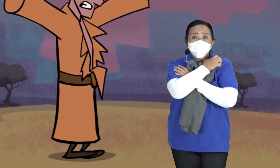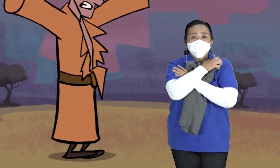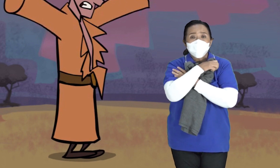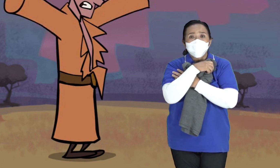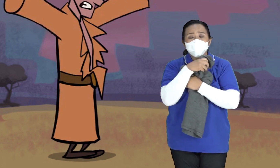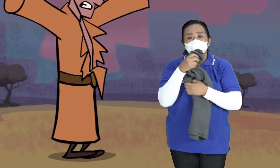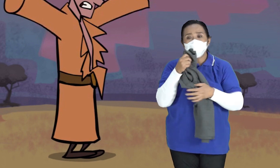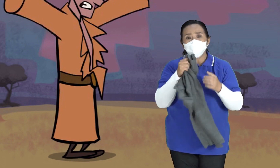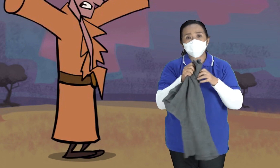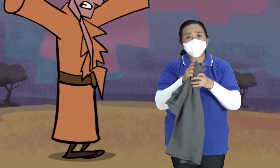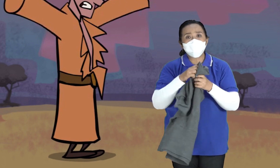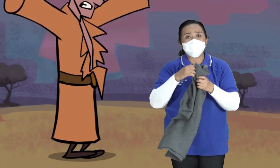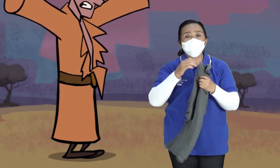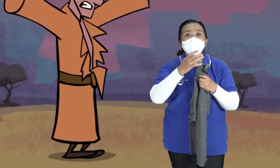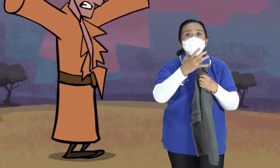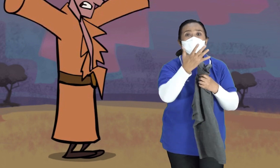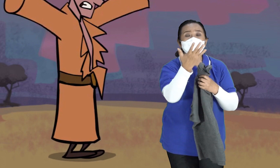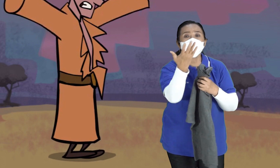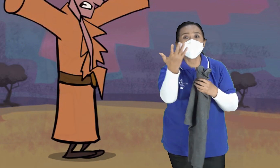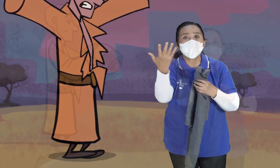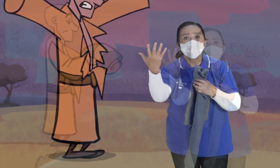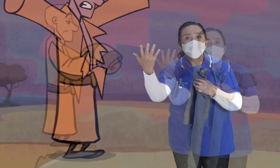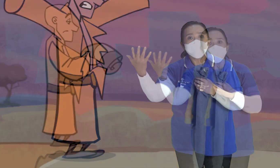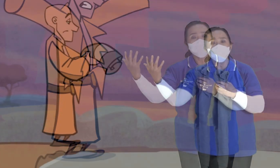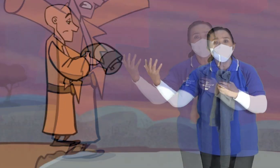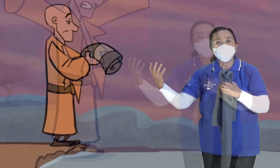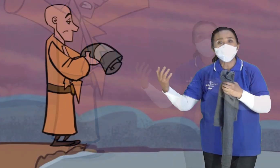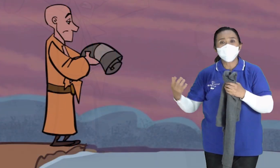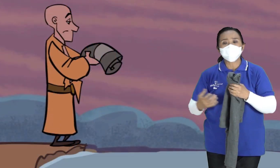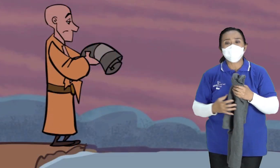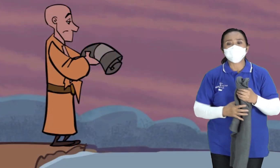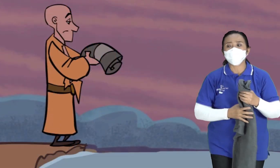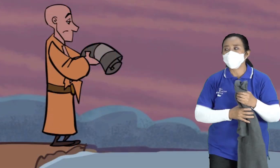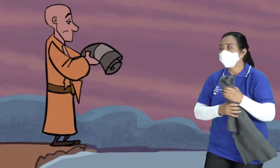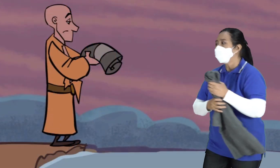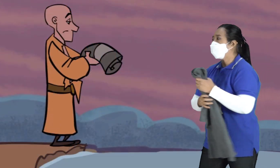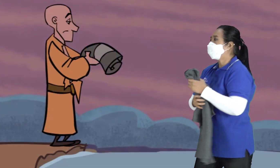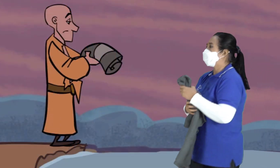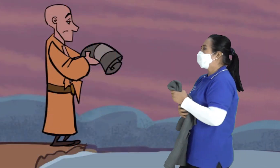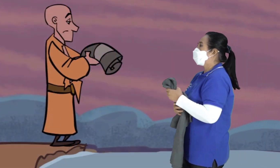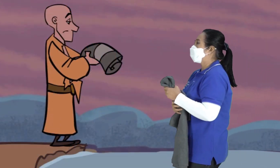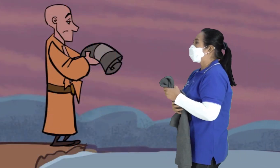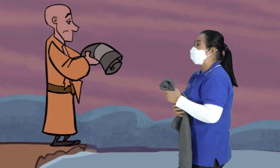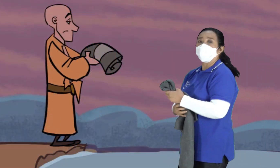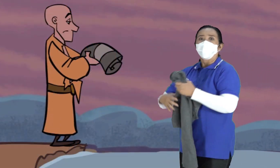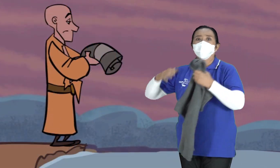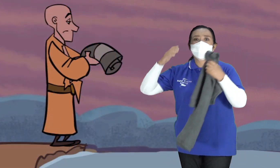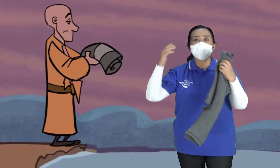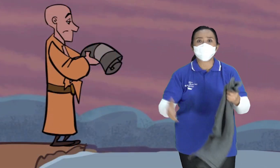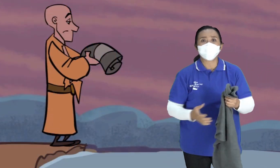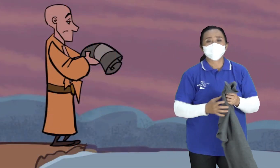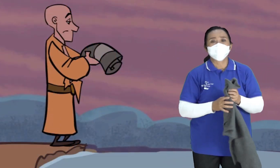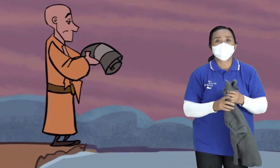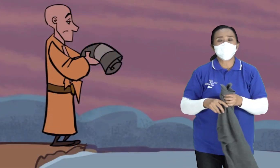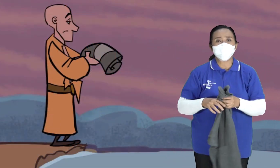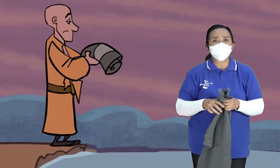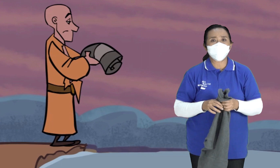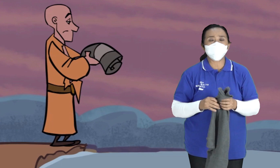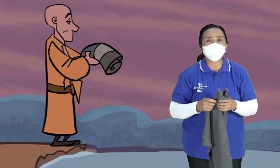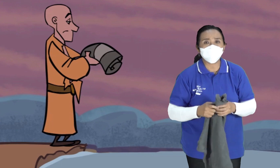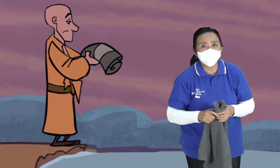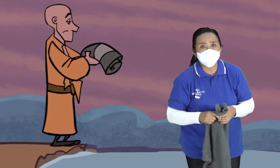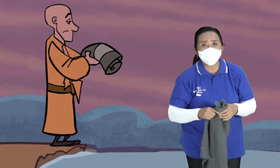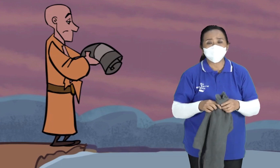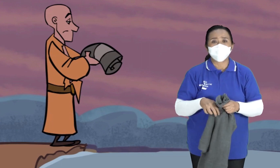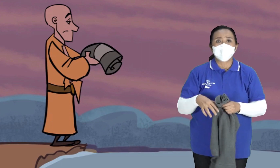Lalu dia bawa jubah itu dia kembali ke Sungai Yordan Kembali ya Ke Sungai Yordan Nah Sampai